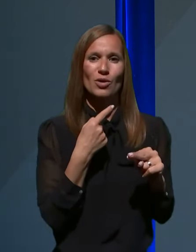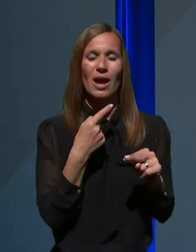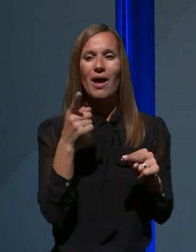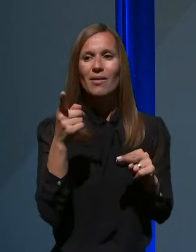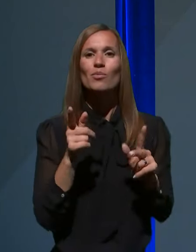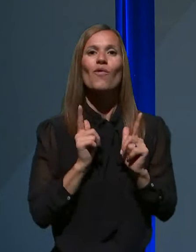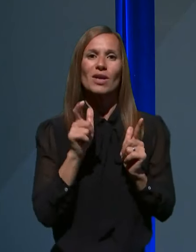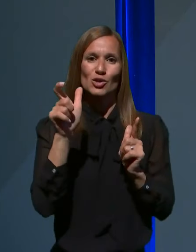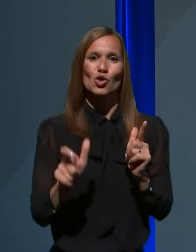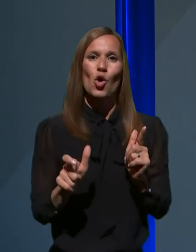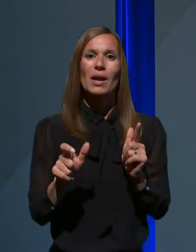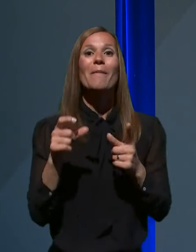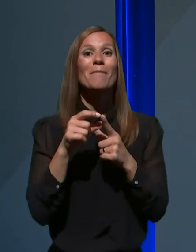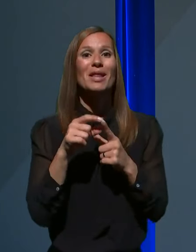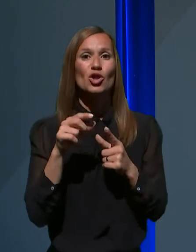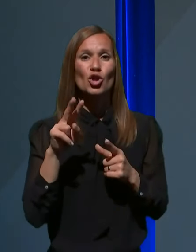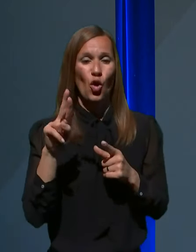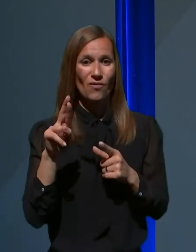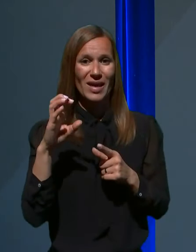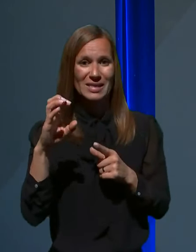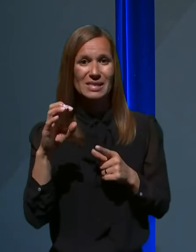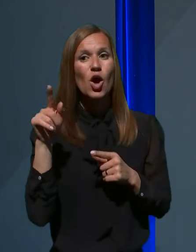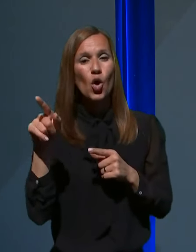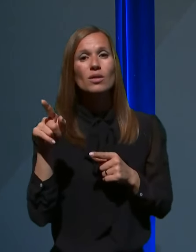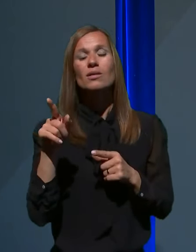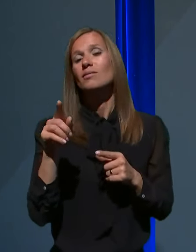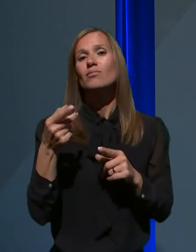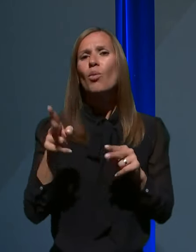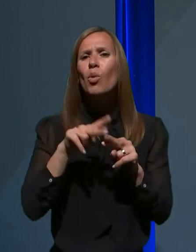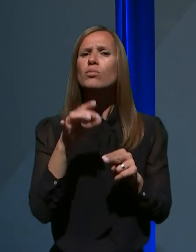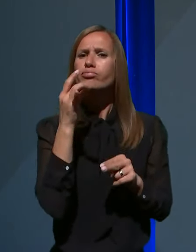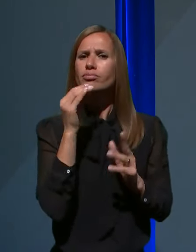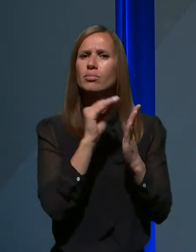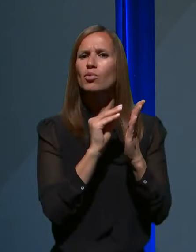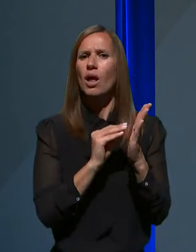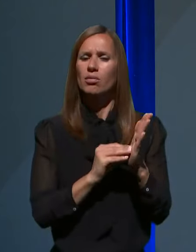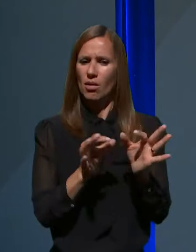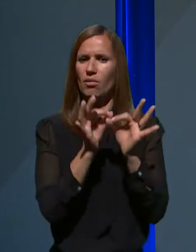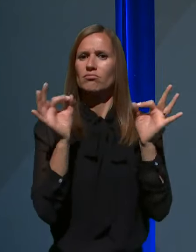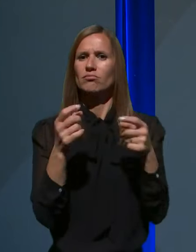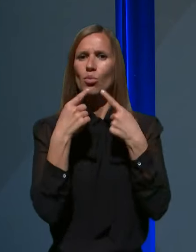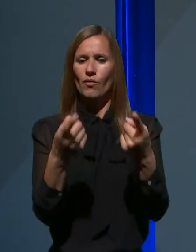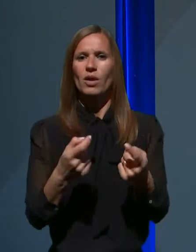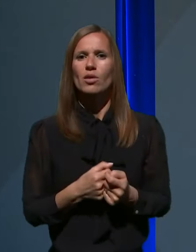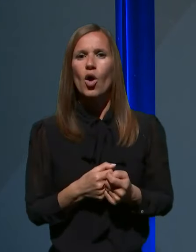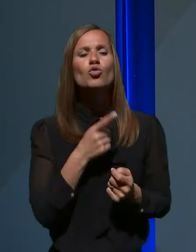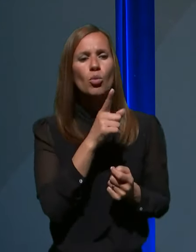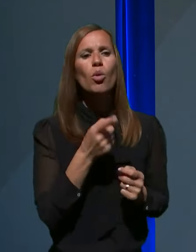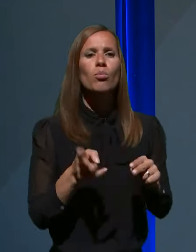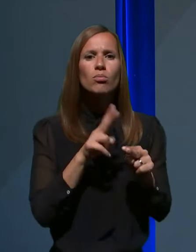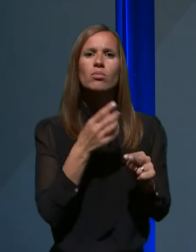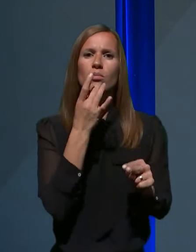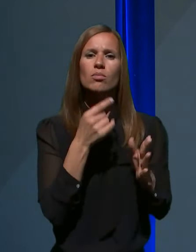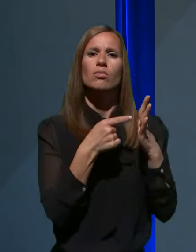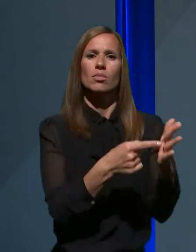profesorja Petrovca in kjer bojo podatki definitivno prikazali odraz dogajanja in